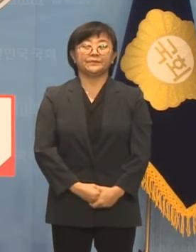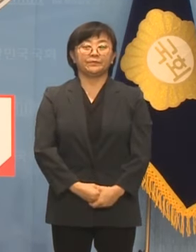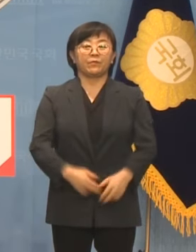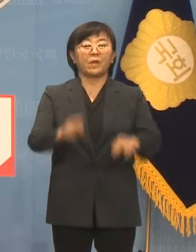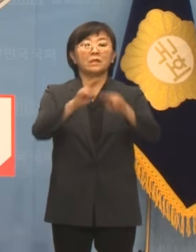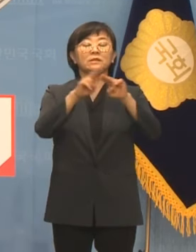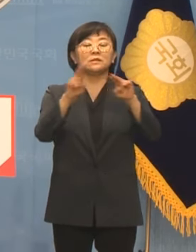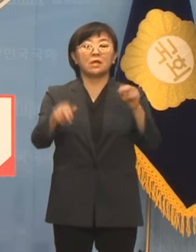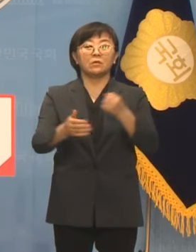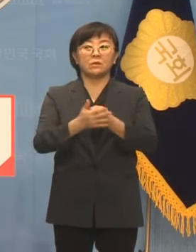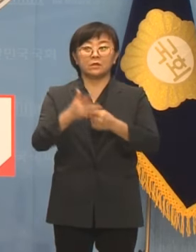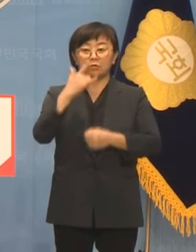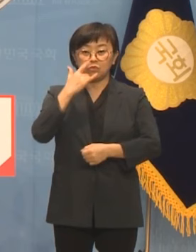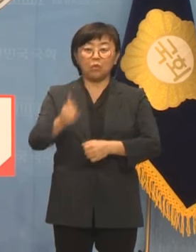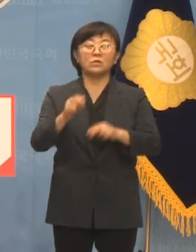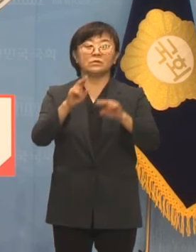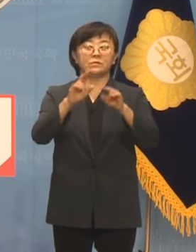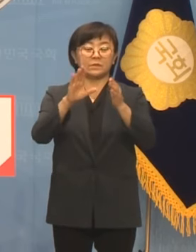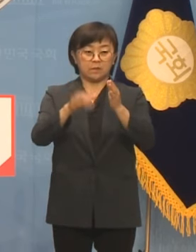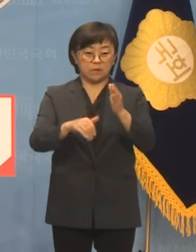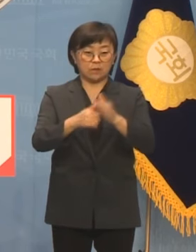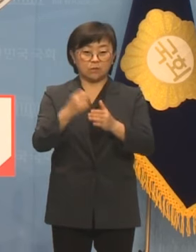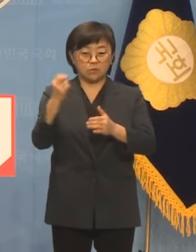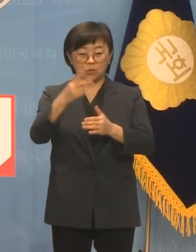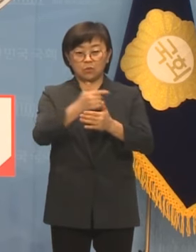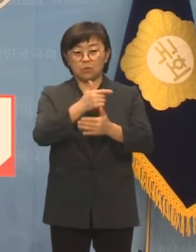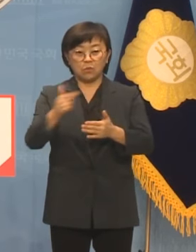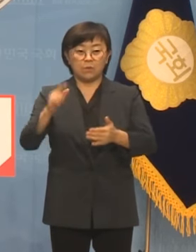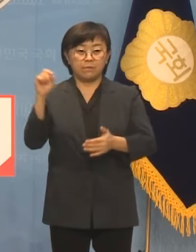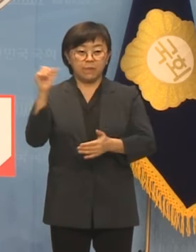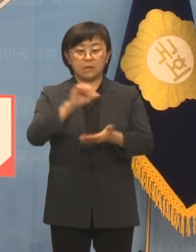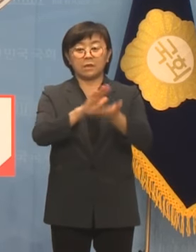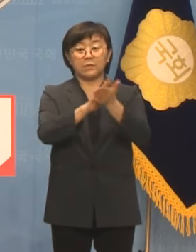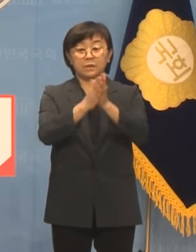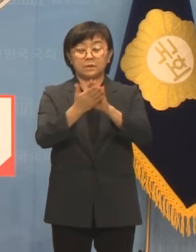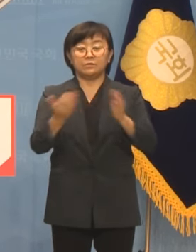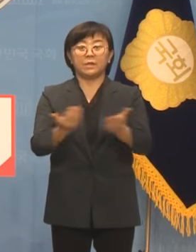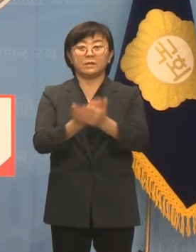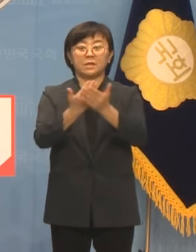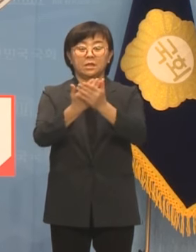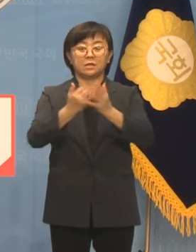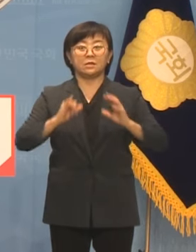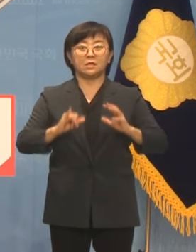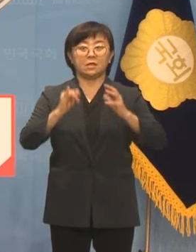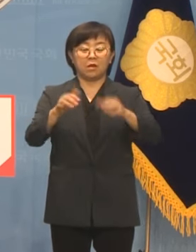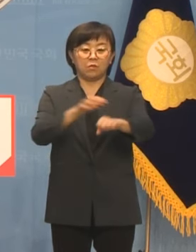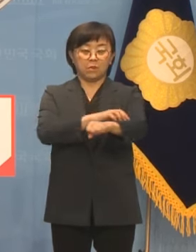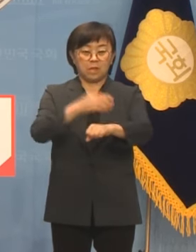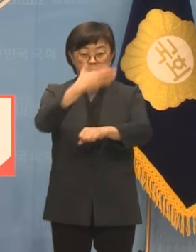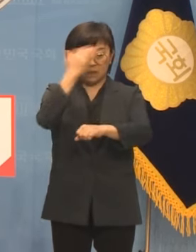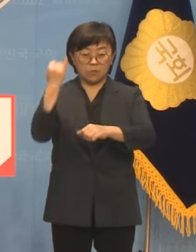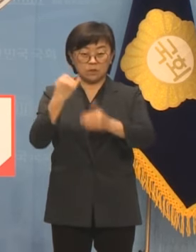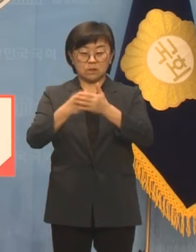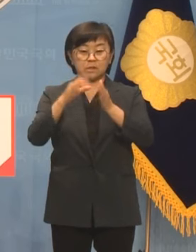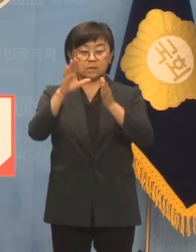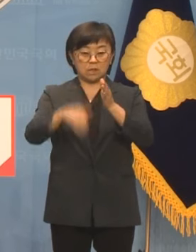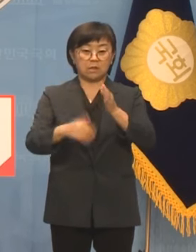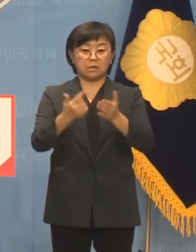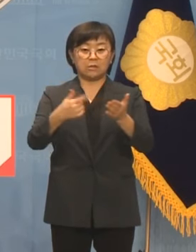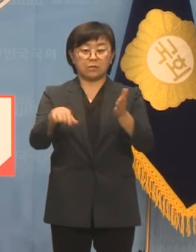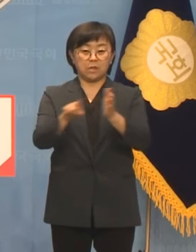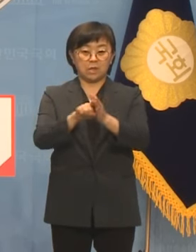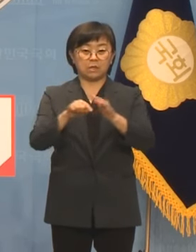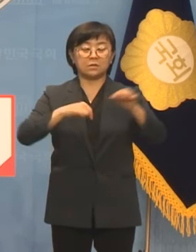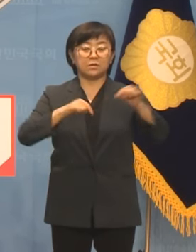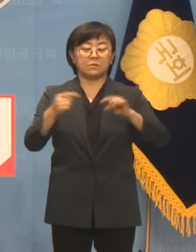은퇴를 앞둔 제 부모님 세대와 또 너무나도 빠르게 발전한 세상이 불편하신 제 할머니 세대를 위해 정치는 바뀌어야